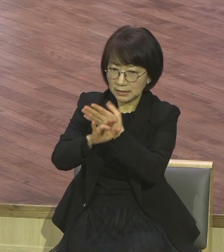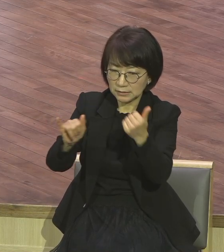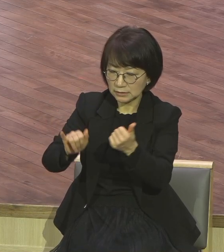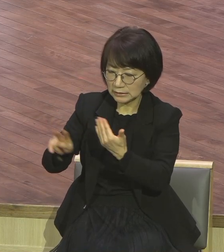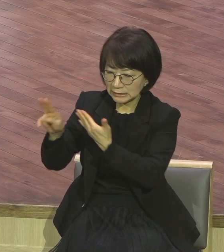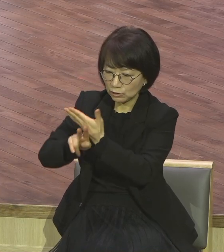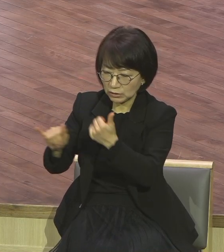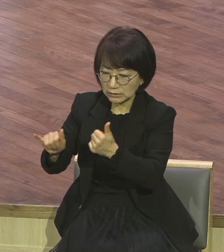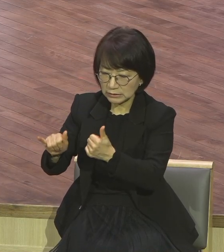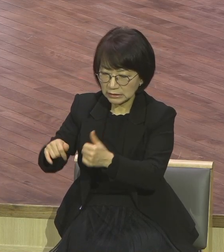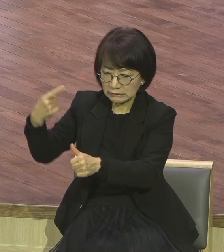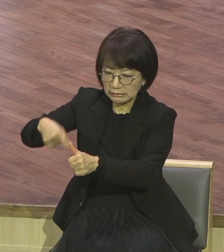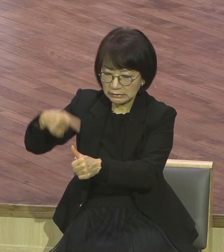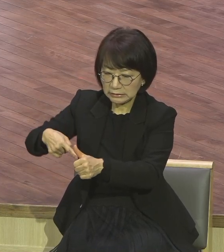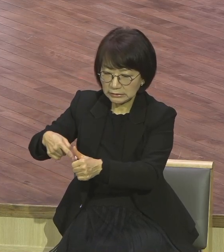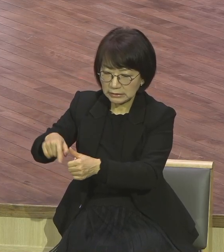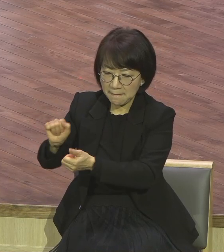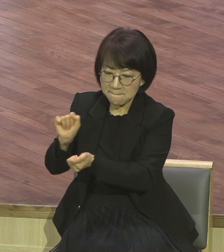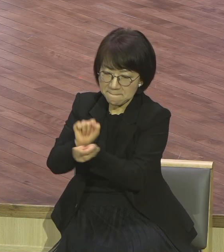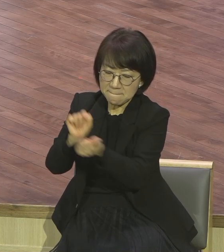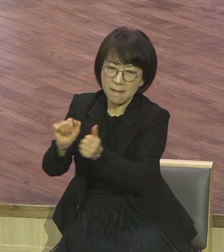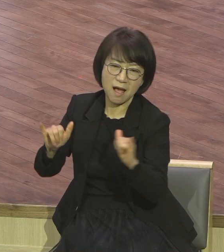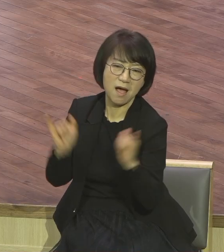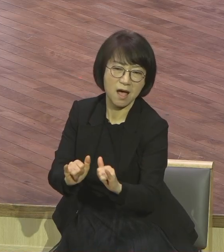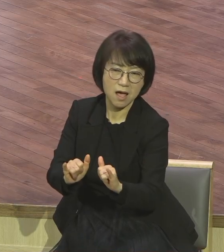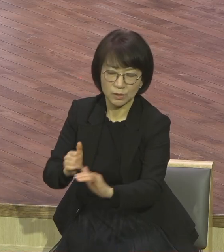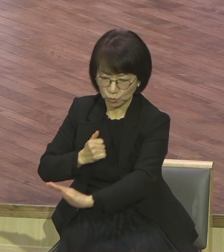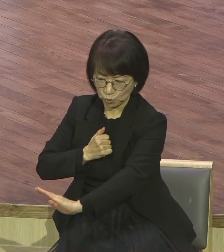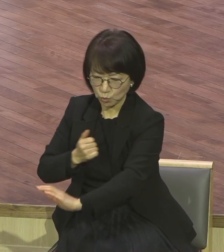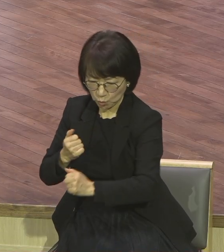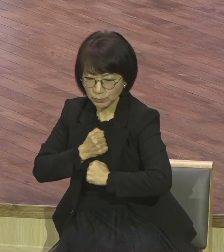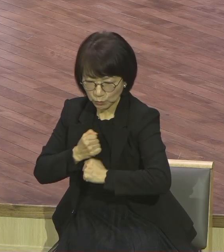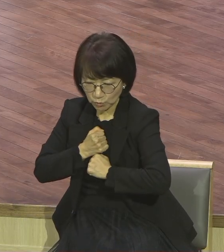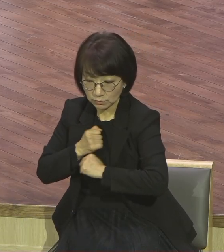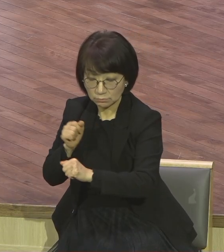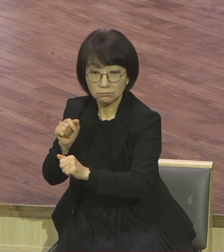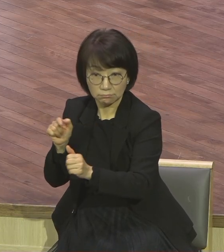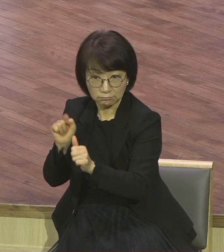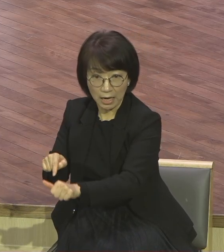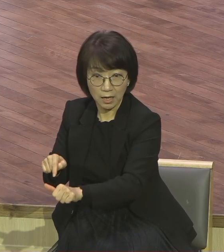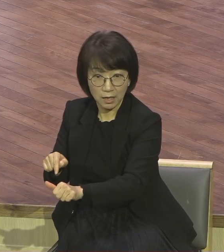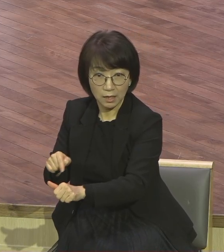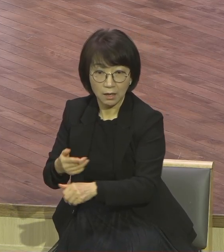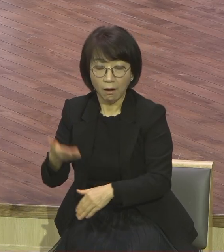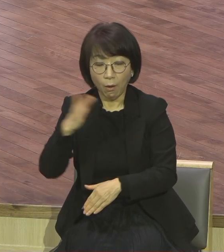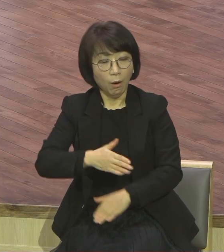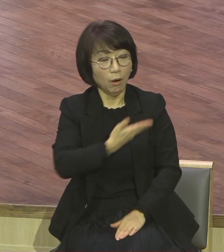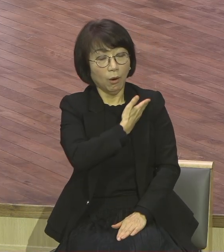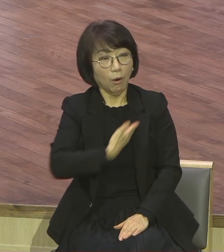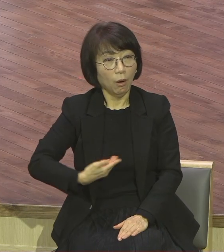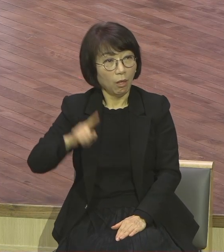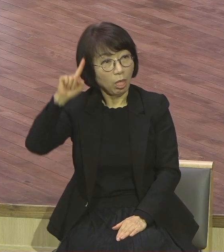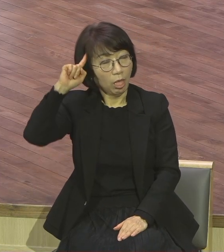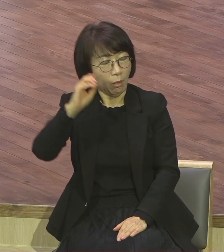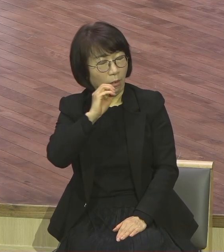그런데 제자들은 예수님의 어두관은 전혀 달리 엉뚱한 생각하고 있는 겁니다 엉뚱한 생각